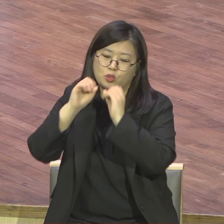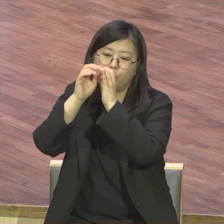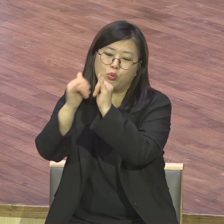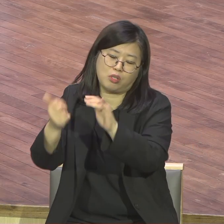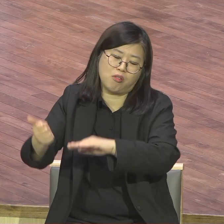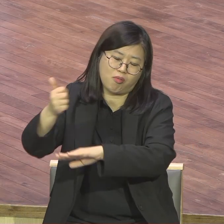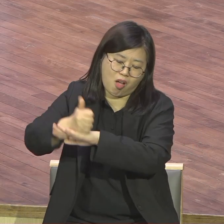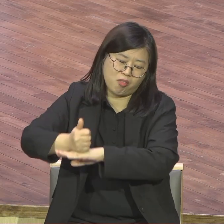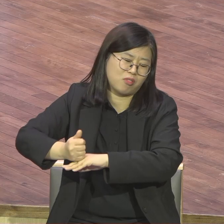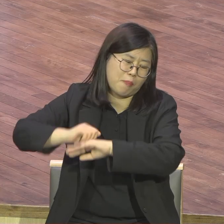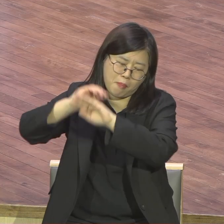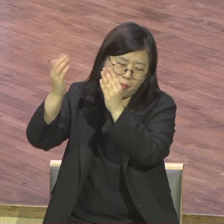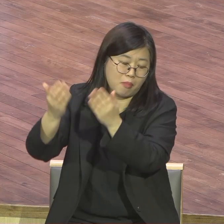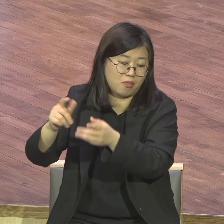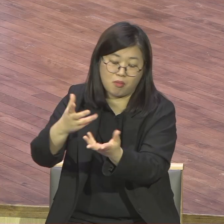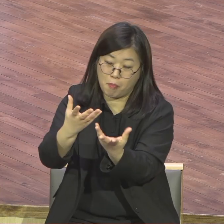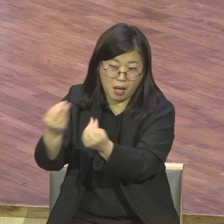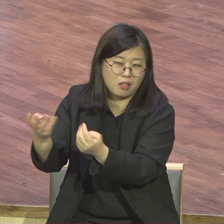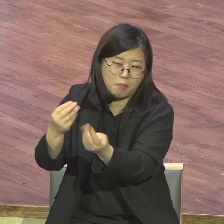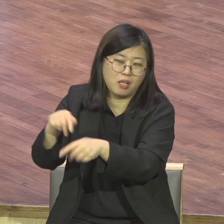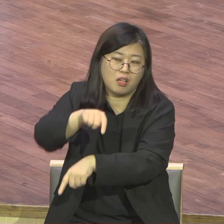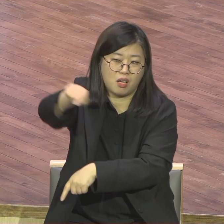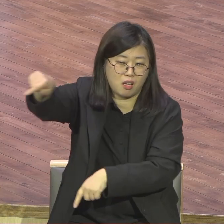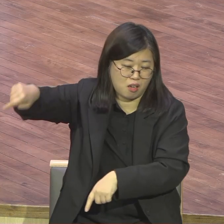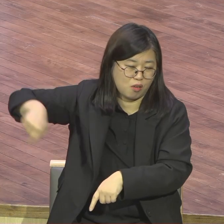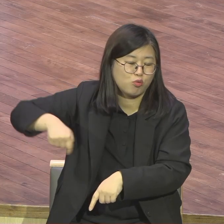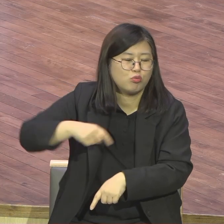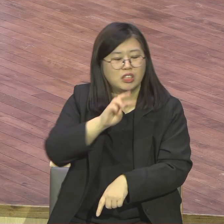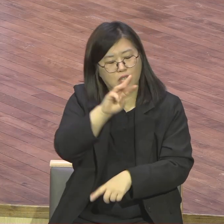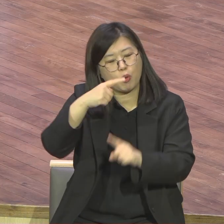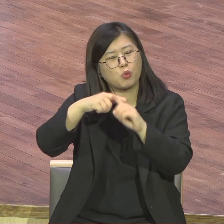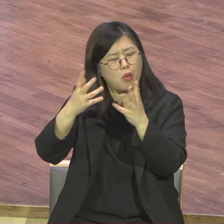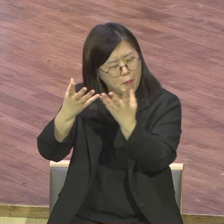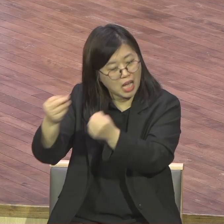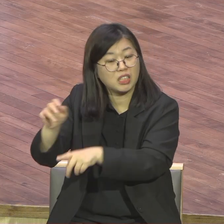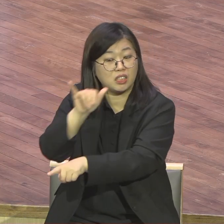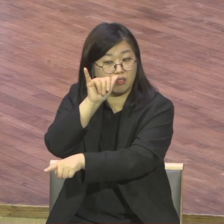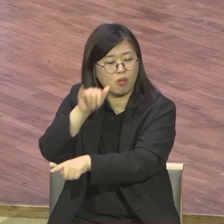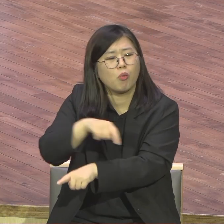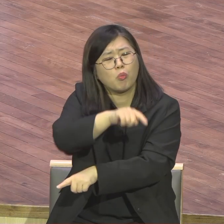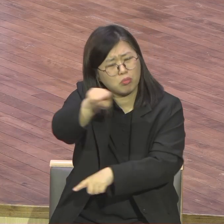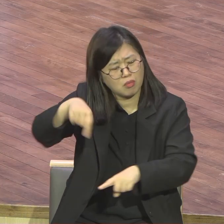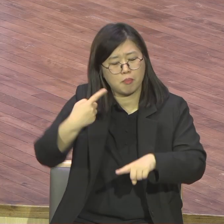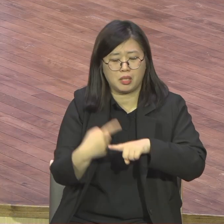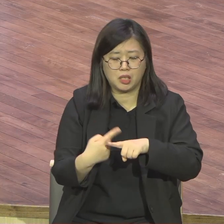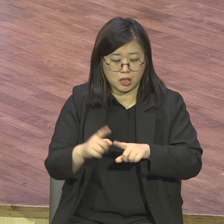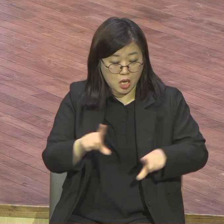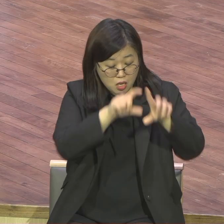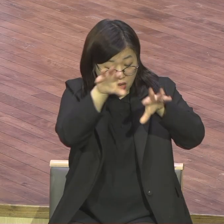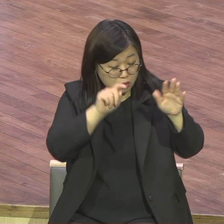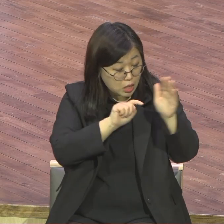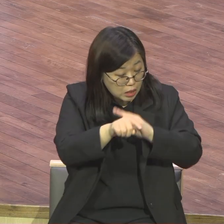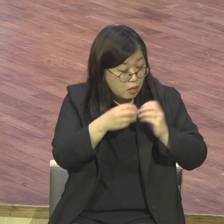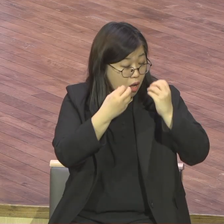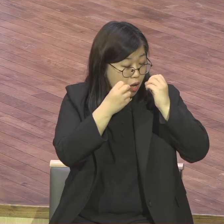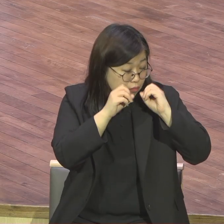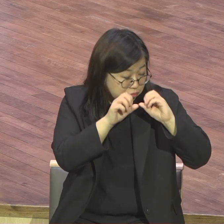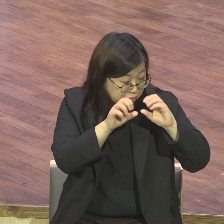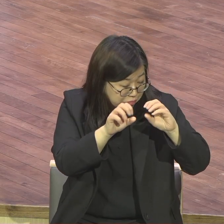고민해보고 천만의 말씀 끝이에요 그러면 사단이 다 들어오고 완벽하게 잡아버렸어요 랩런트 살리는 집중입니다